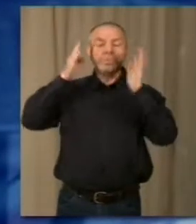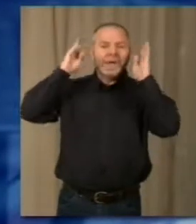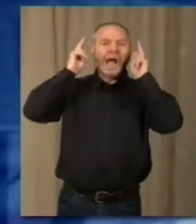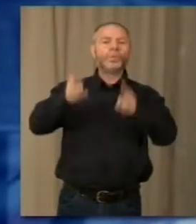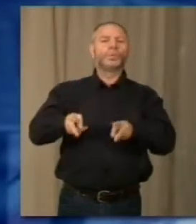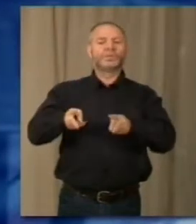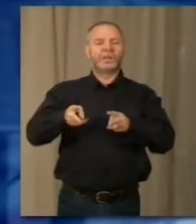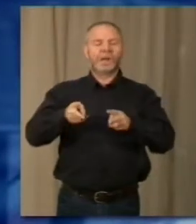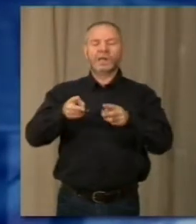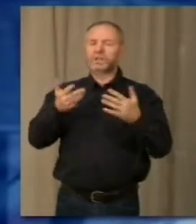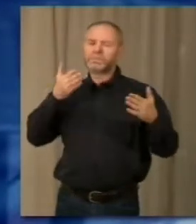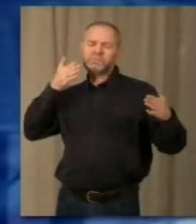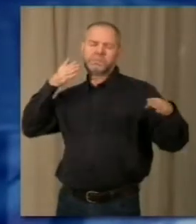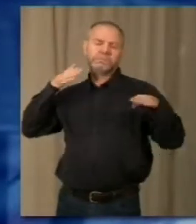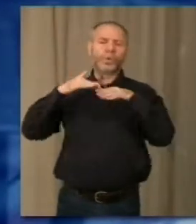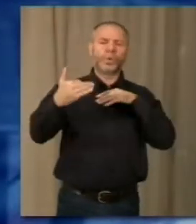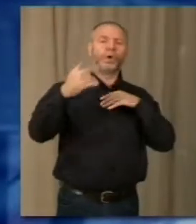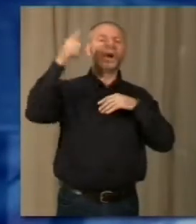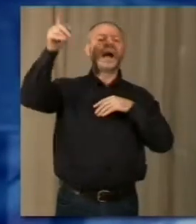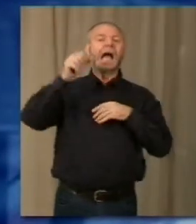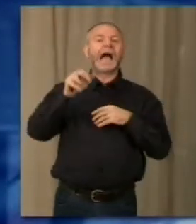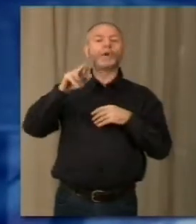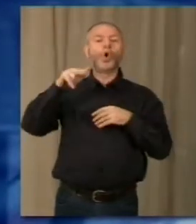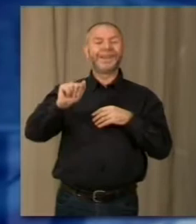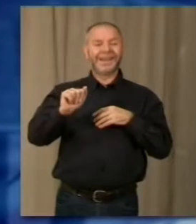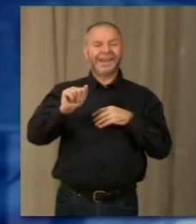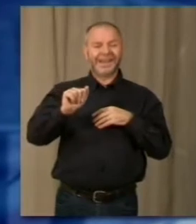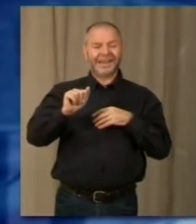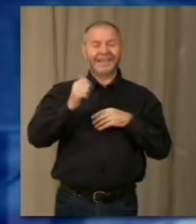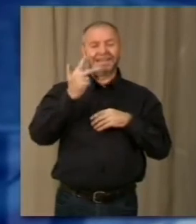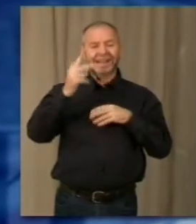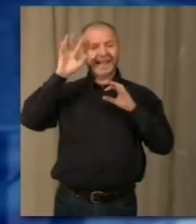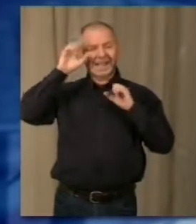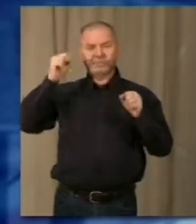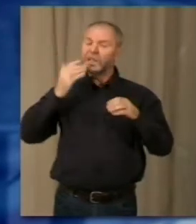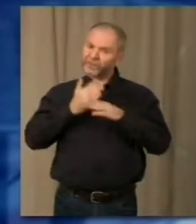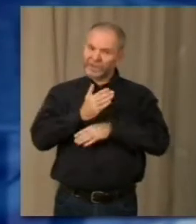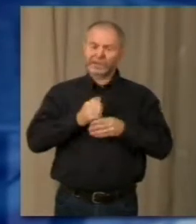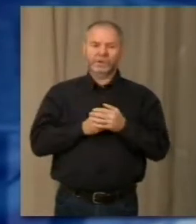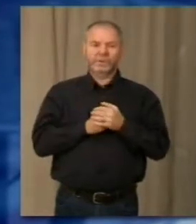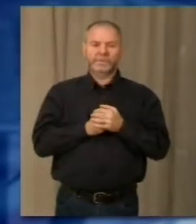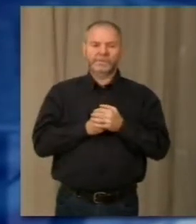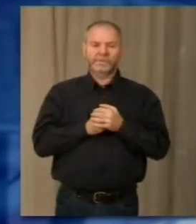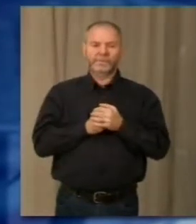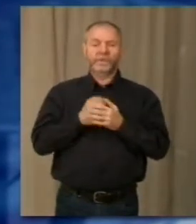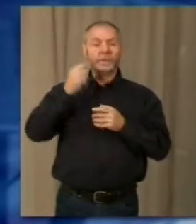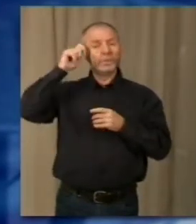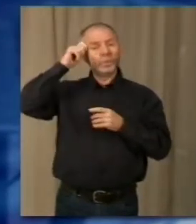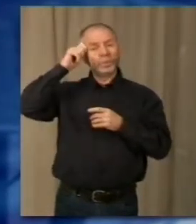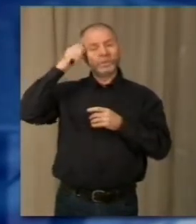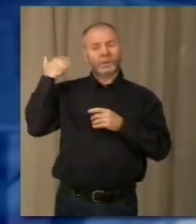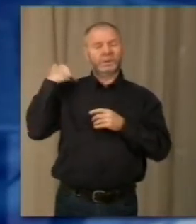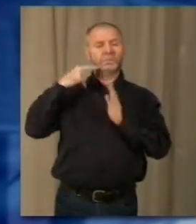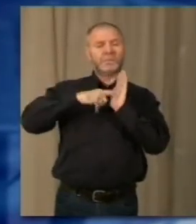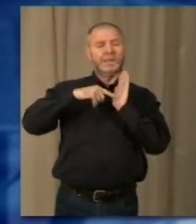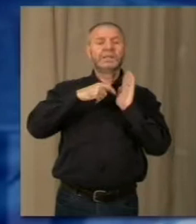terminato con uno spaventoso incidente alla barriera di Arona della 26 con tre carabinieri feriti. Le truffe compiute delle due risalgono ai